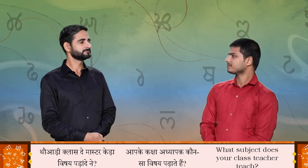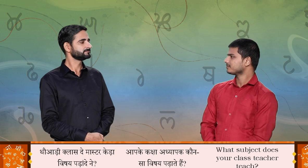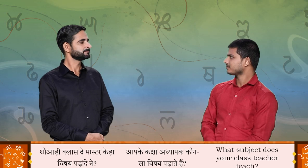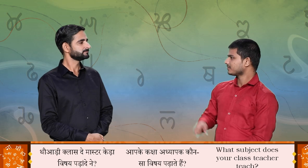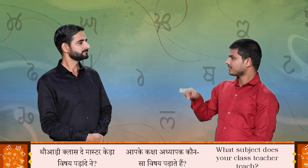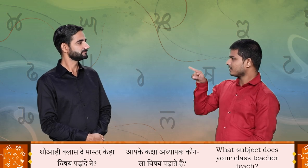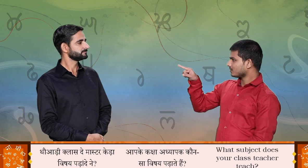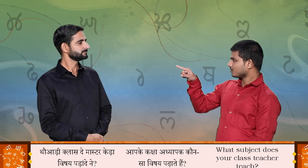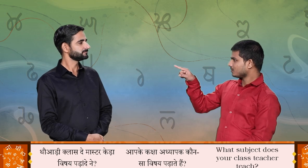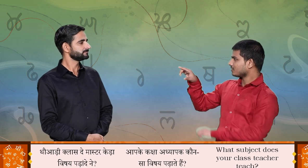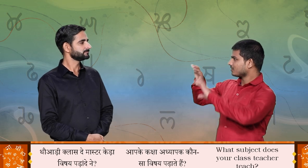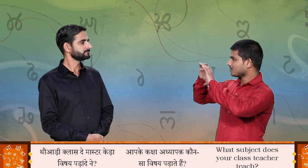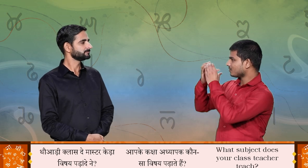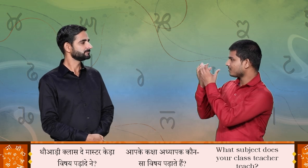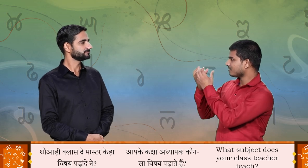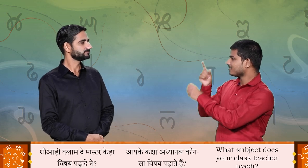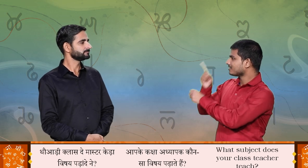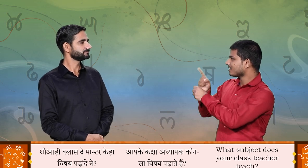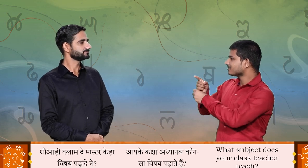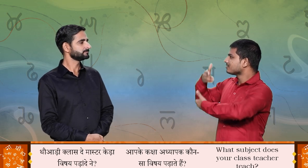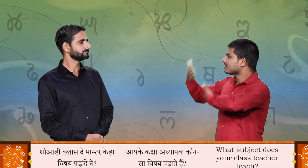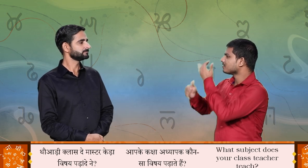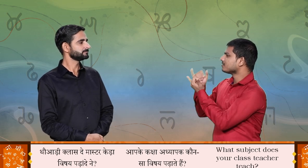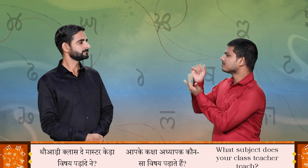थ्वड़ी कलास दे मास्टर केड़ा विशे पढ़ान देने